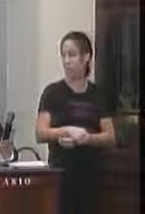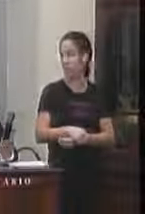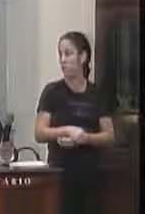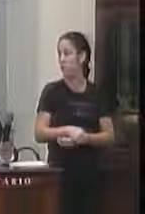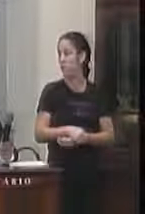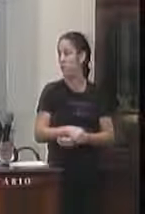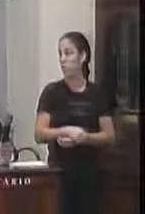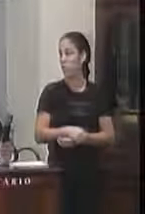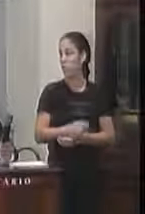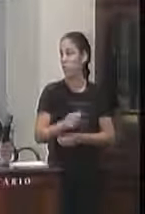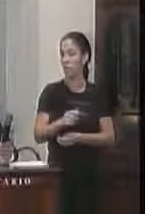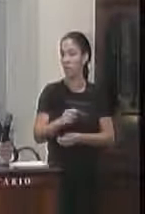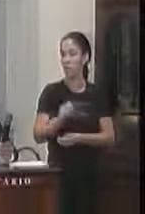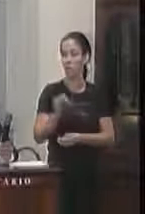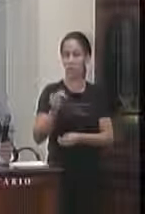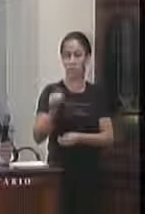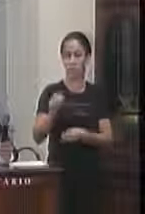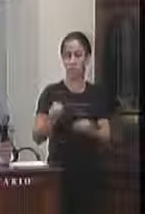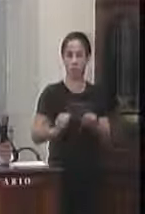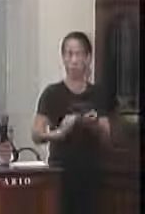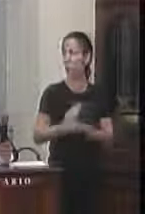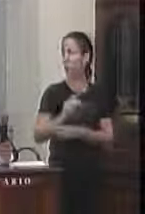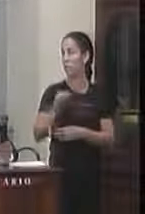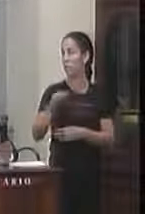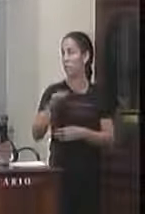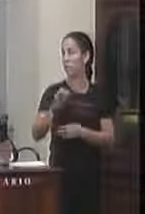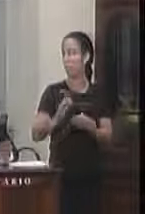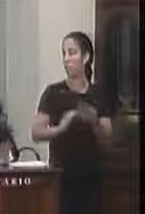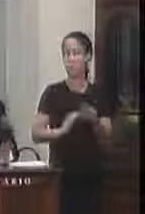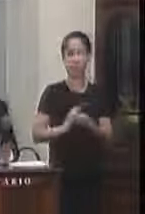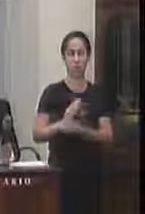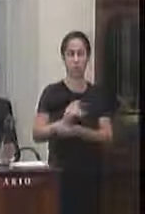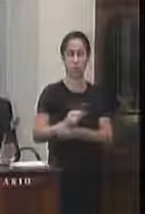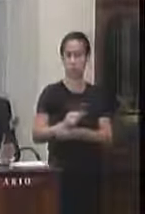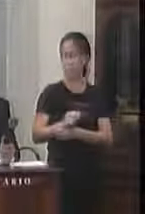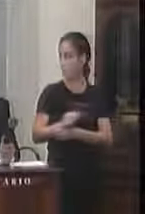Fabiano não está aqui Fabio Antônio aprova Marcelo Moreira de Oliveira